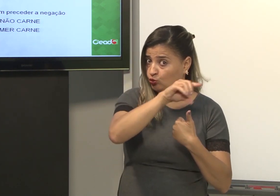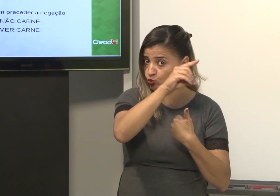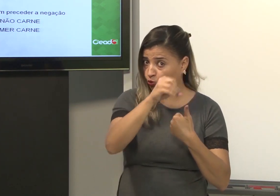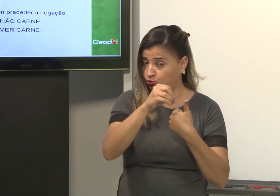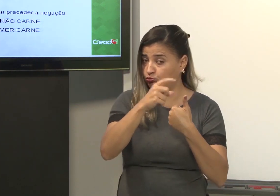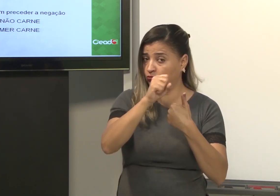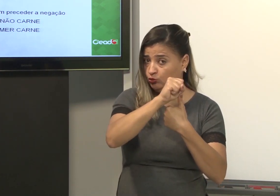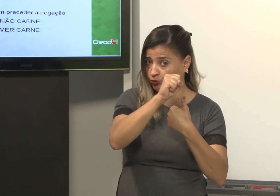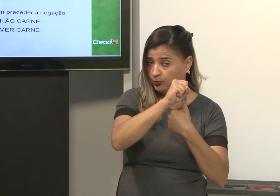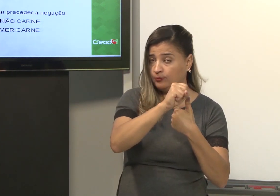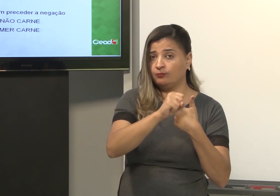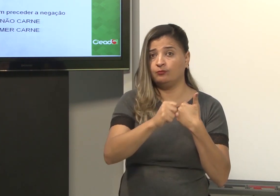João, sujeito,